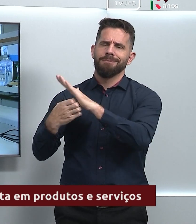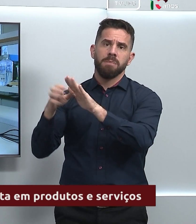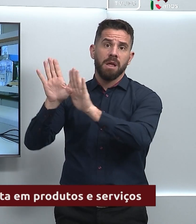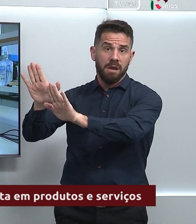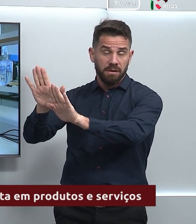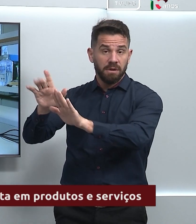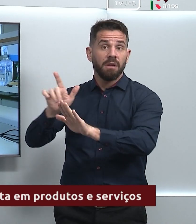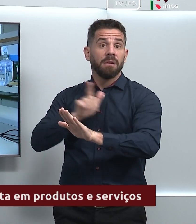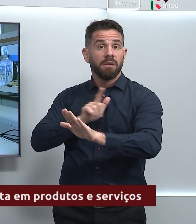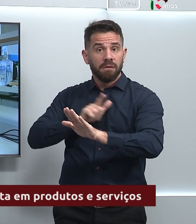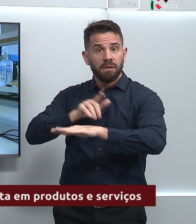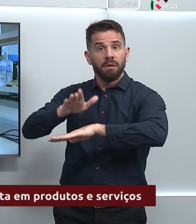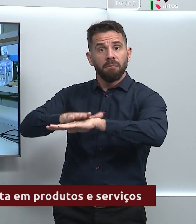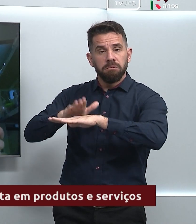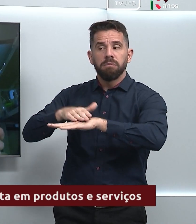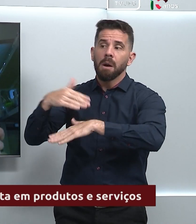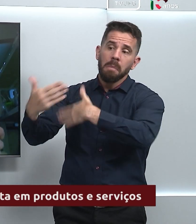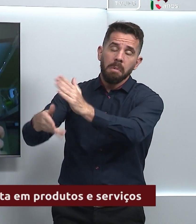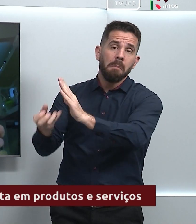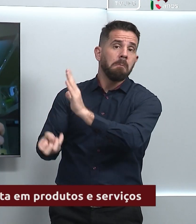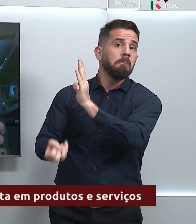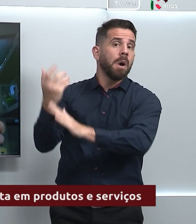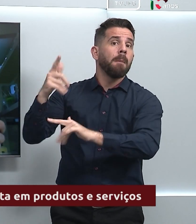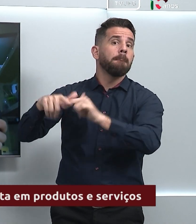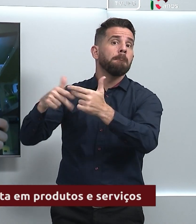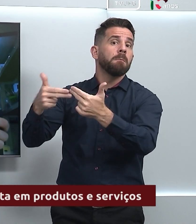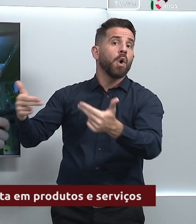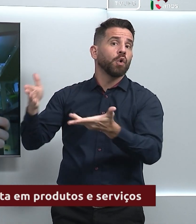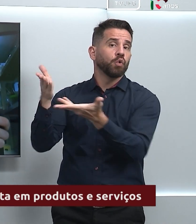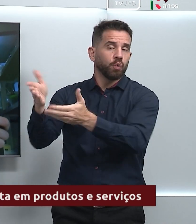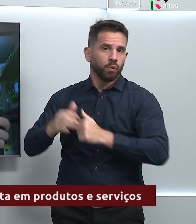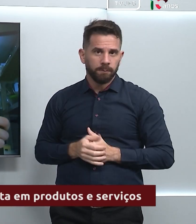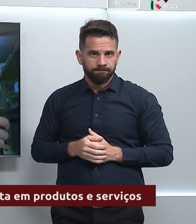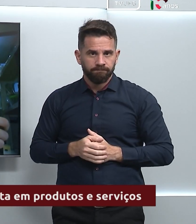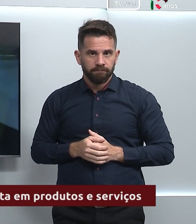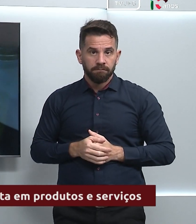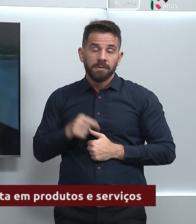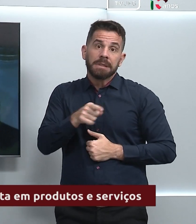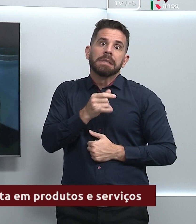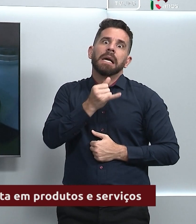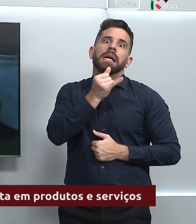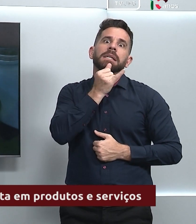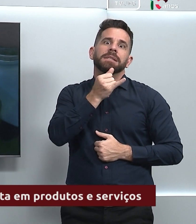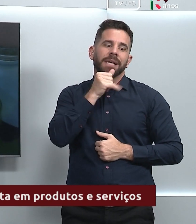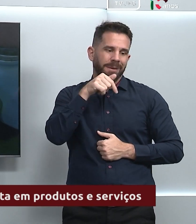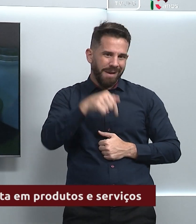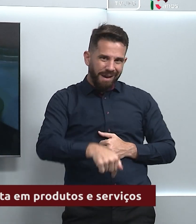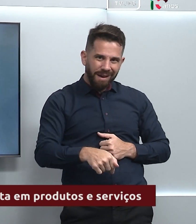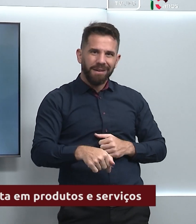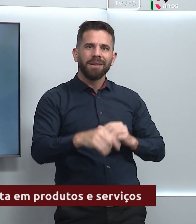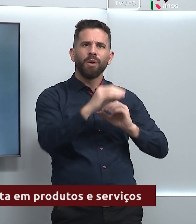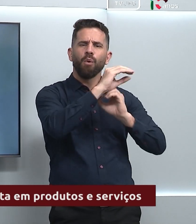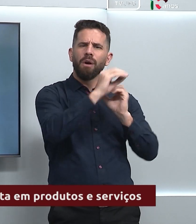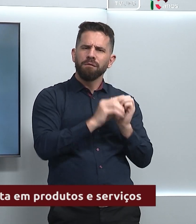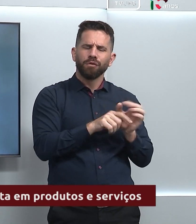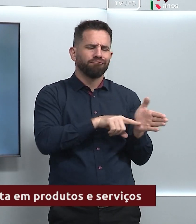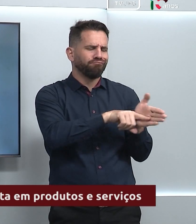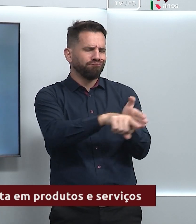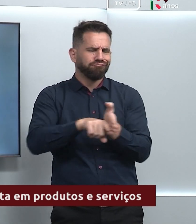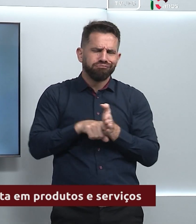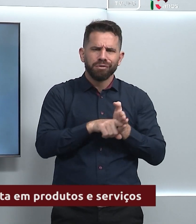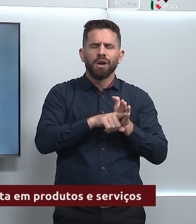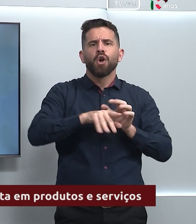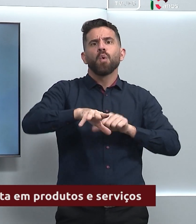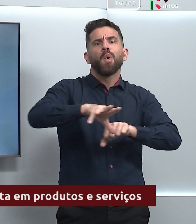produto comercial. Esse é um exemplo de como o conhecimento produzido na universidade pode resultar